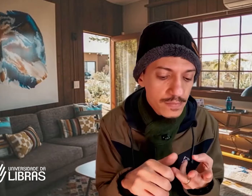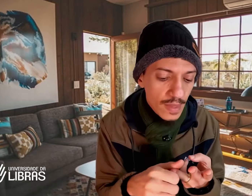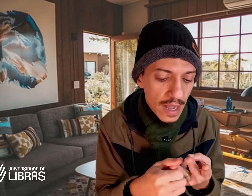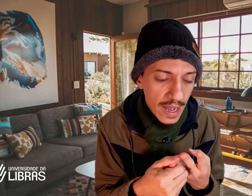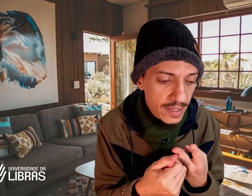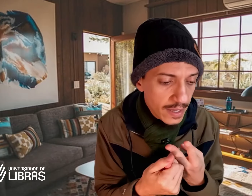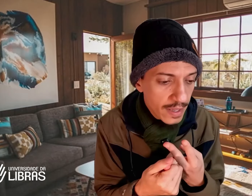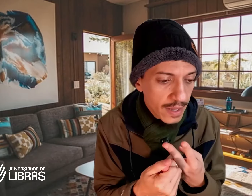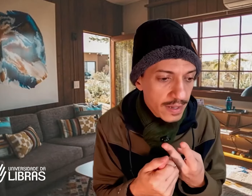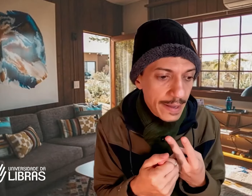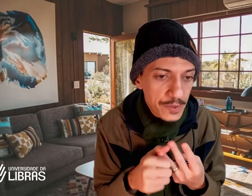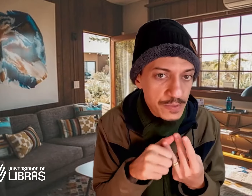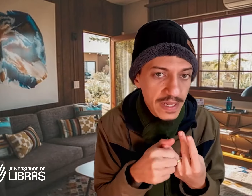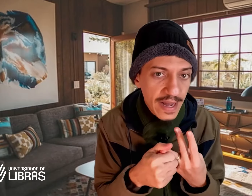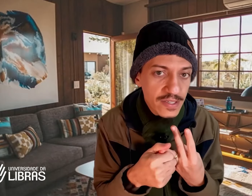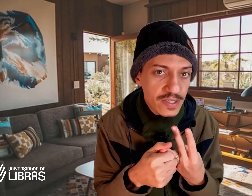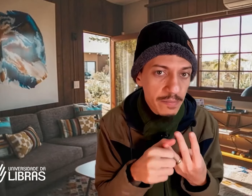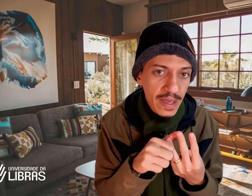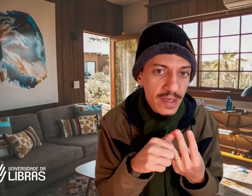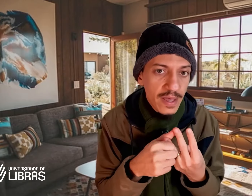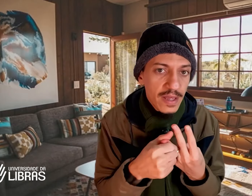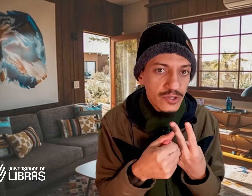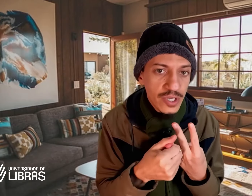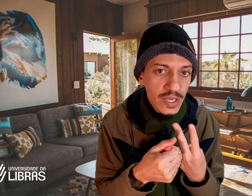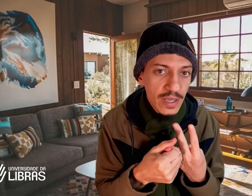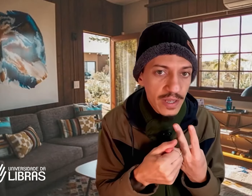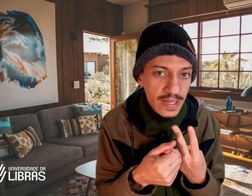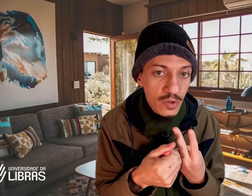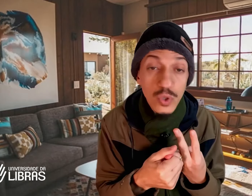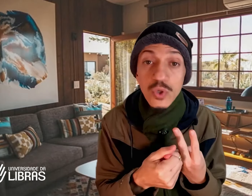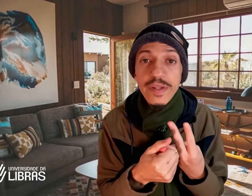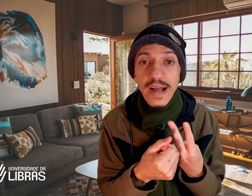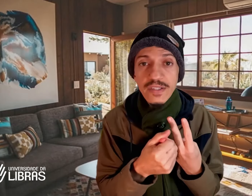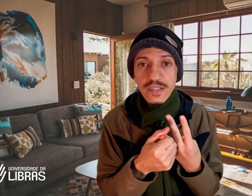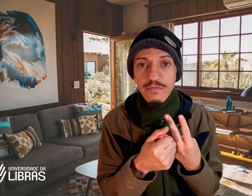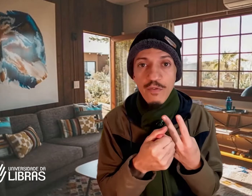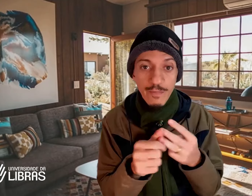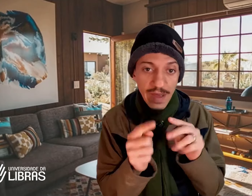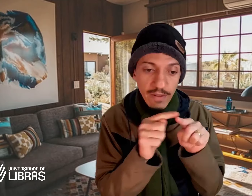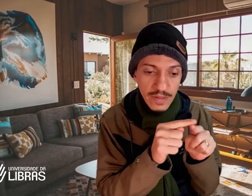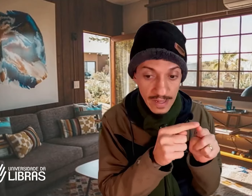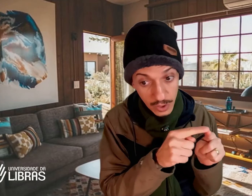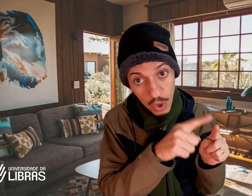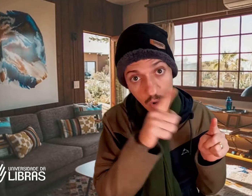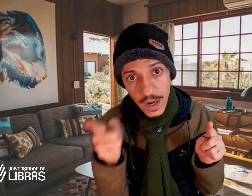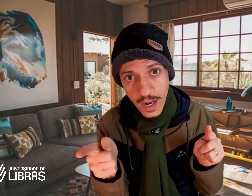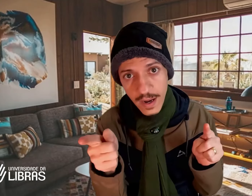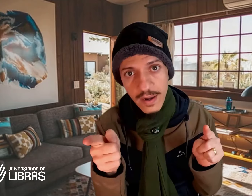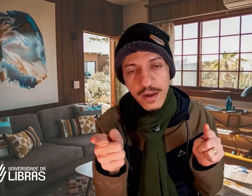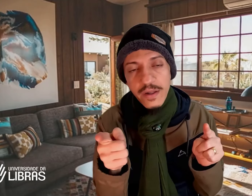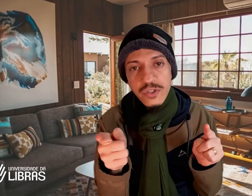Aqui tem a possibilidade também dessa continuidade de desenvolvimento na troca de